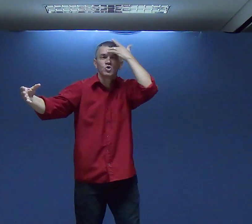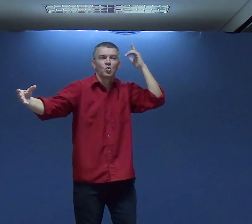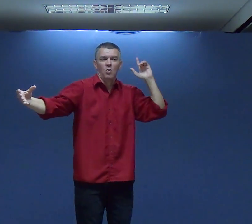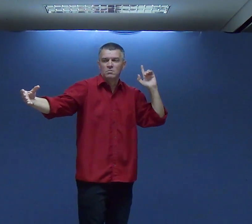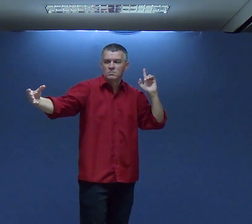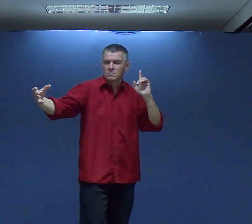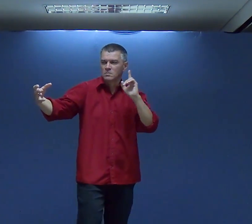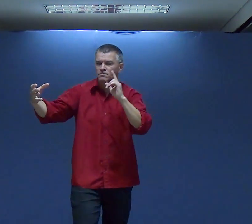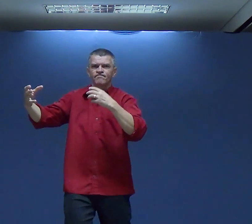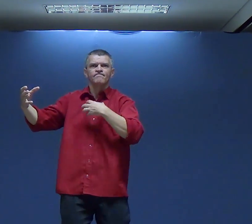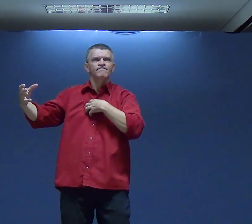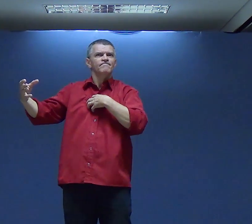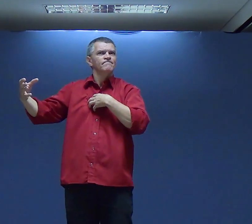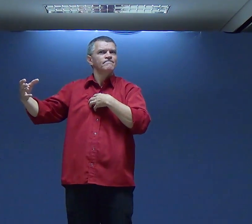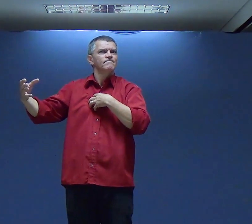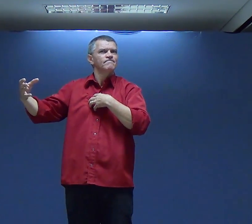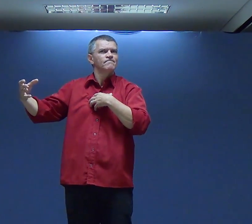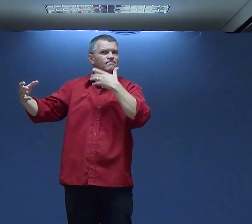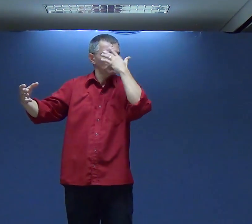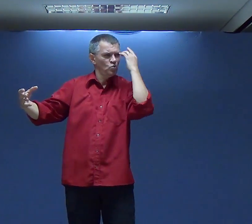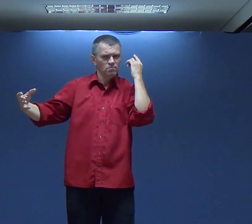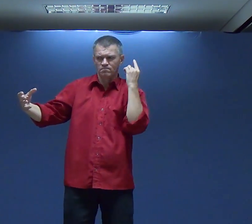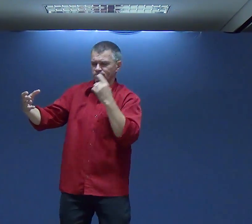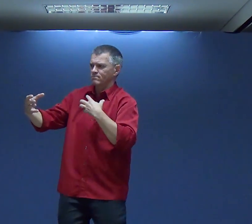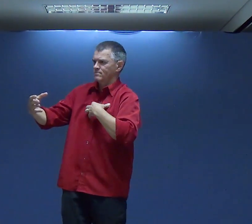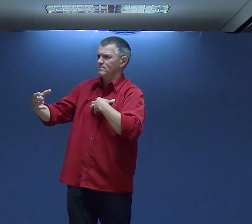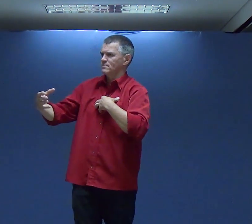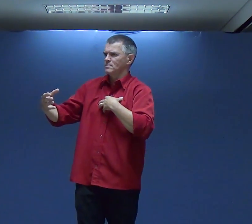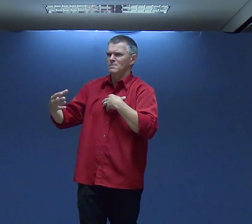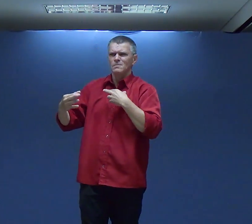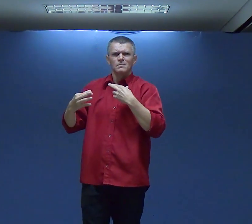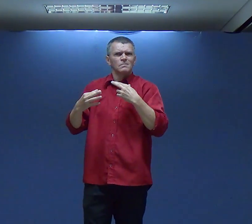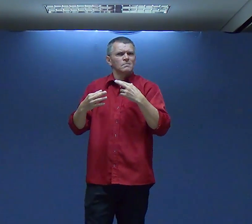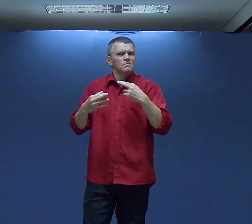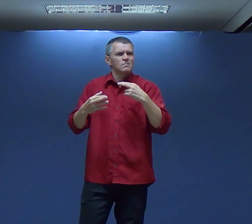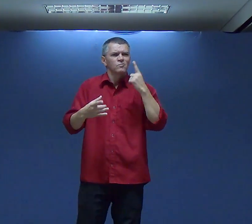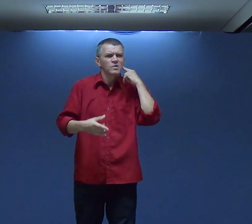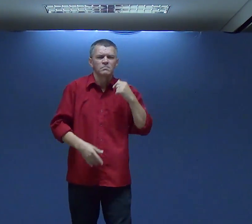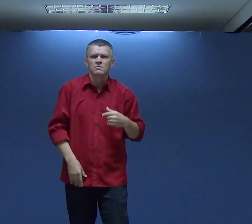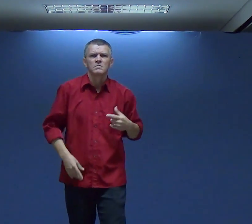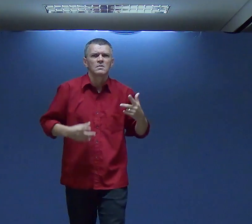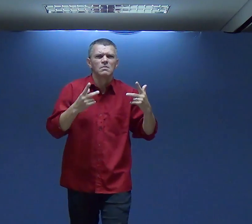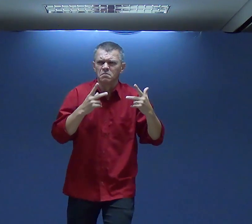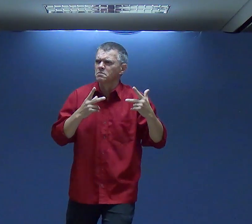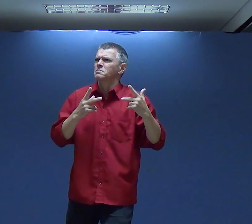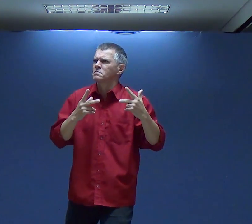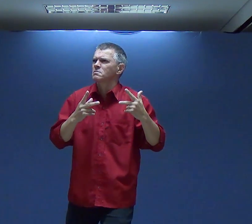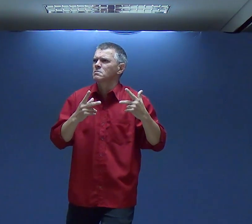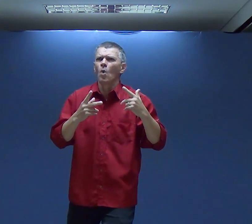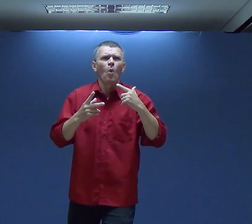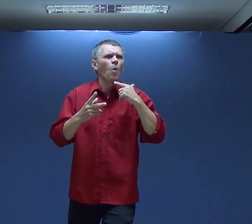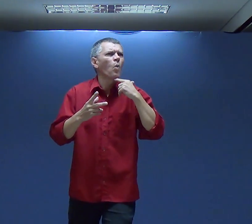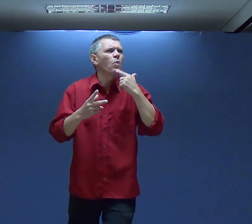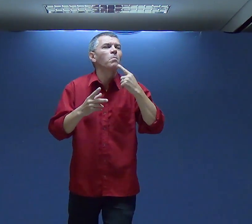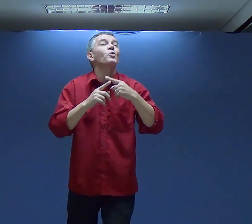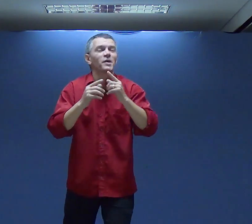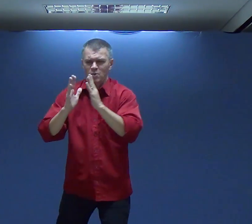Real União Um dia Que uma pessoa Chega aqui E fala Puxa Que grupo Diferente